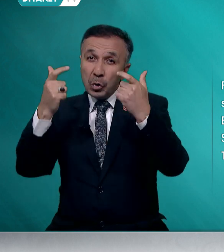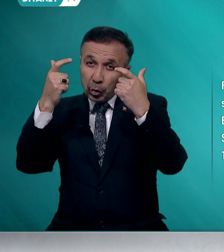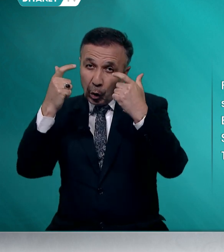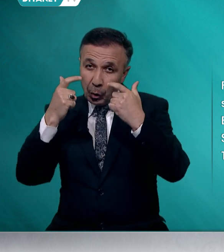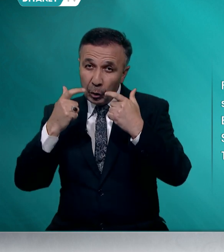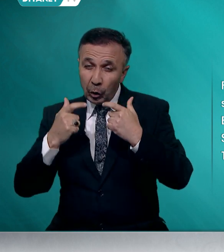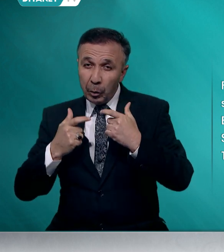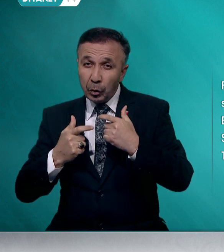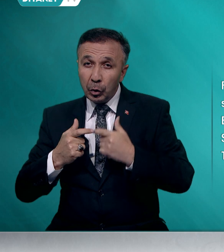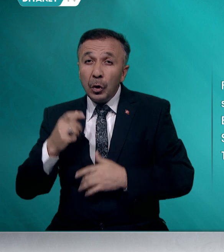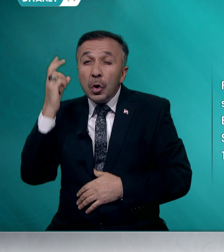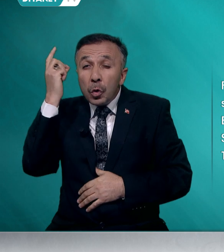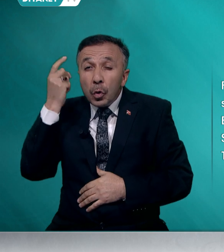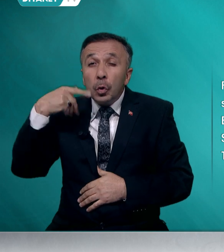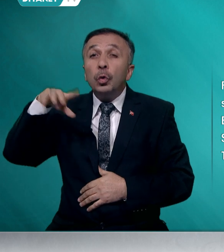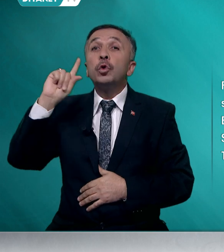Sorumluluğumuzu unutmayalım.